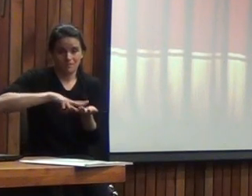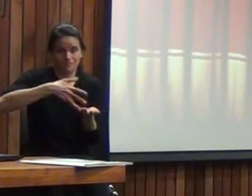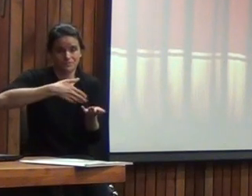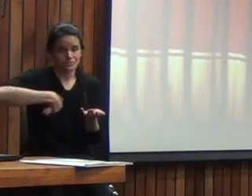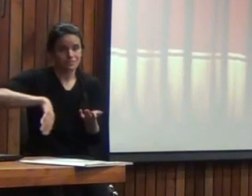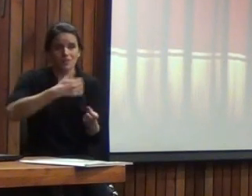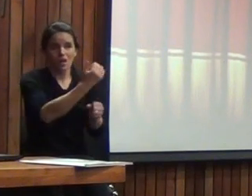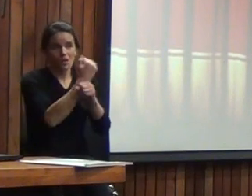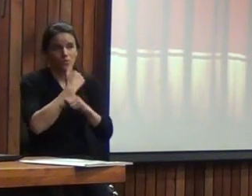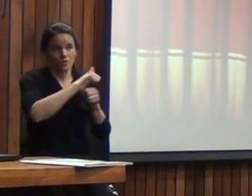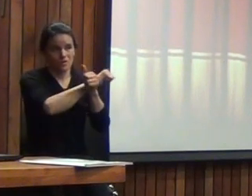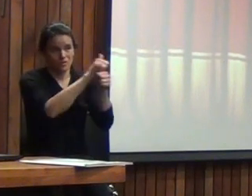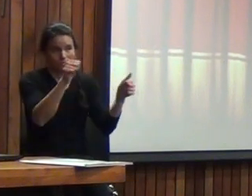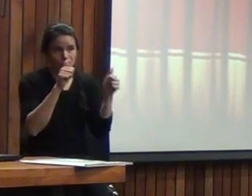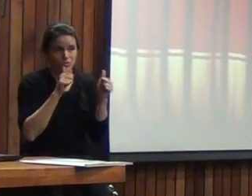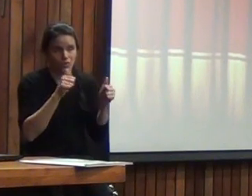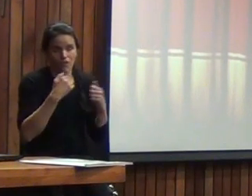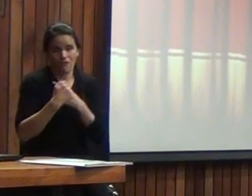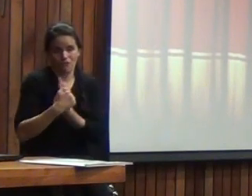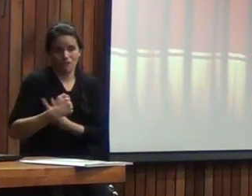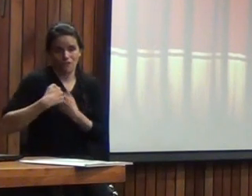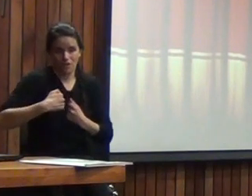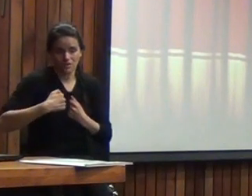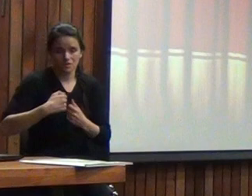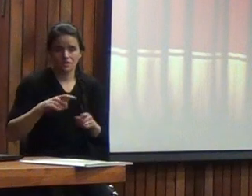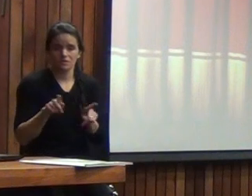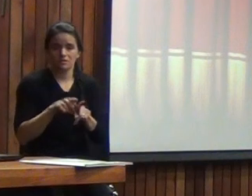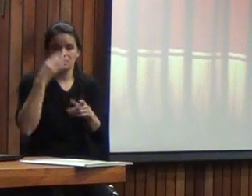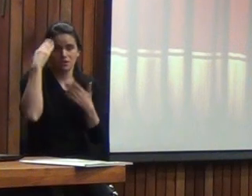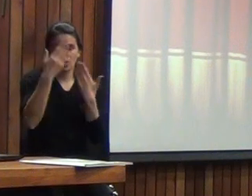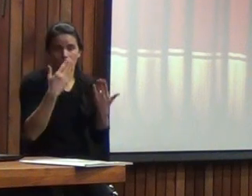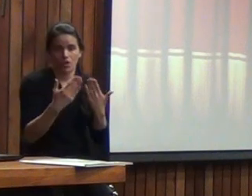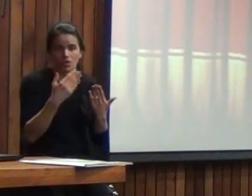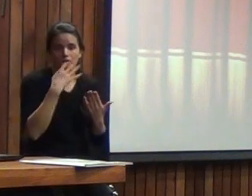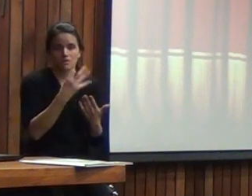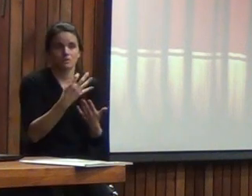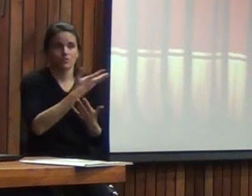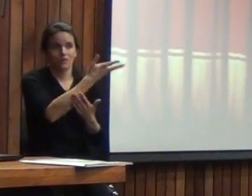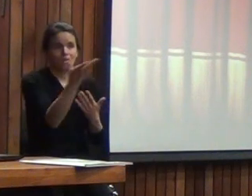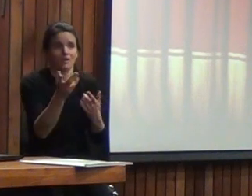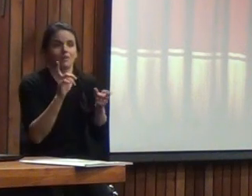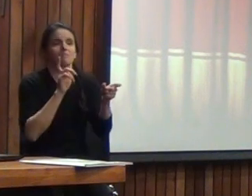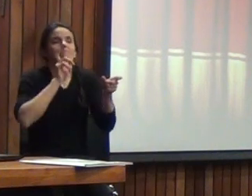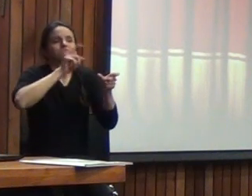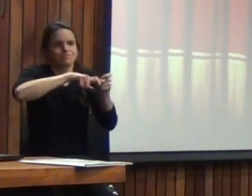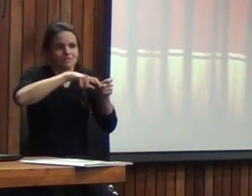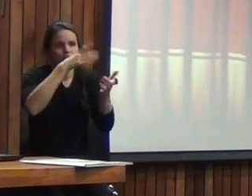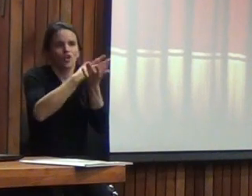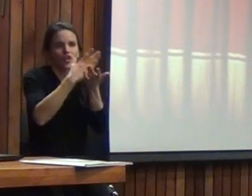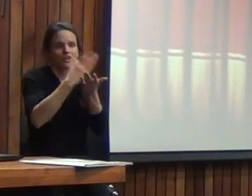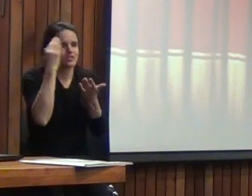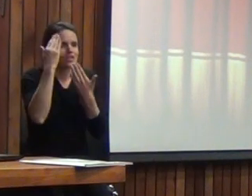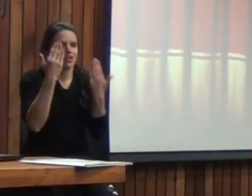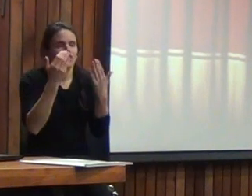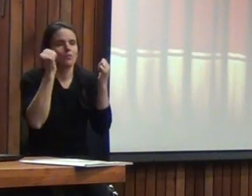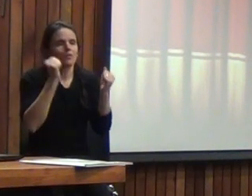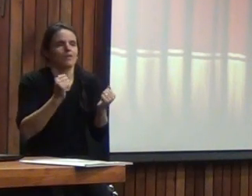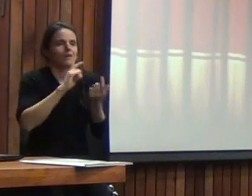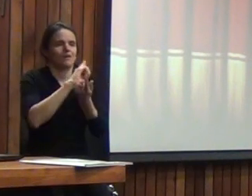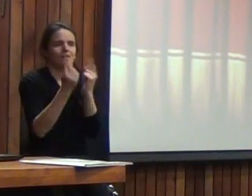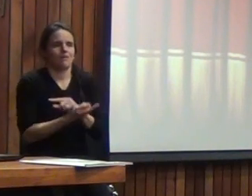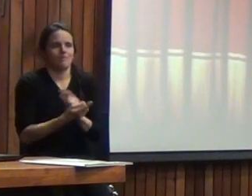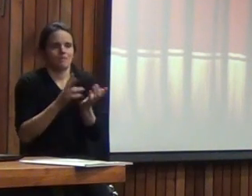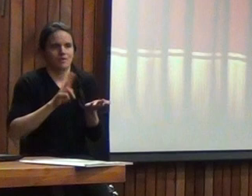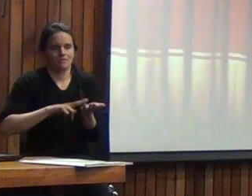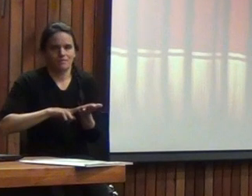que tener la ayuda de todos o sea tenemos que hacer fuerza hacernos valer como psicólogos por eso digo ingresos de colegio psicólogos y hagan fuerza para que esto cambie porque esto